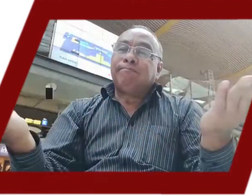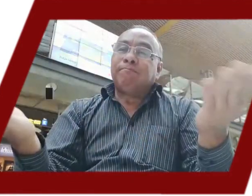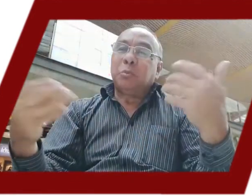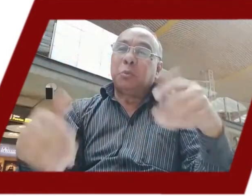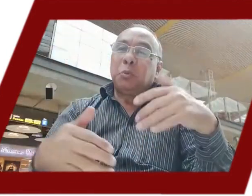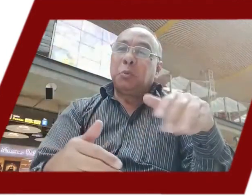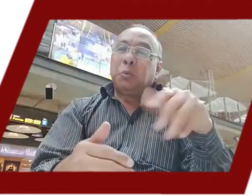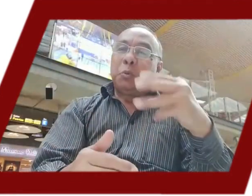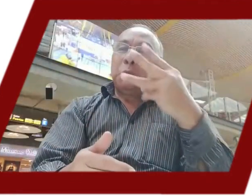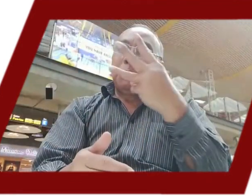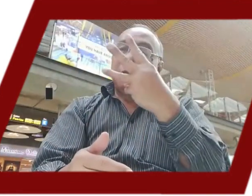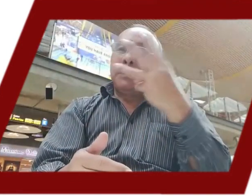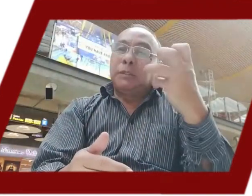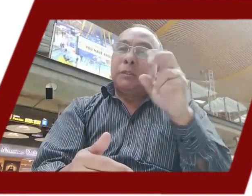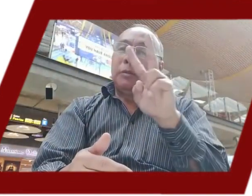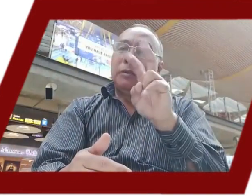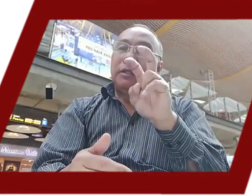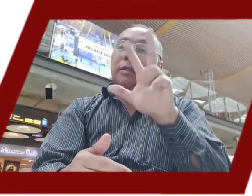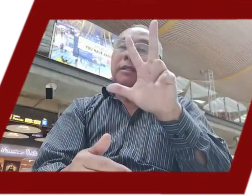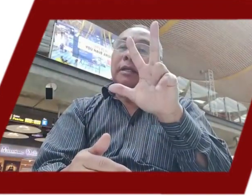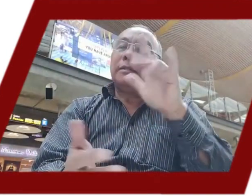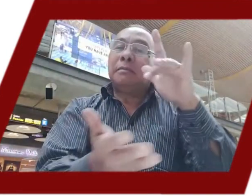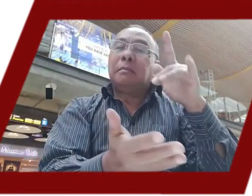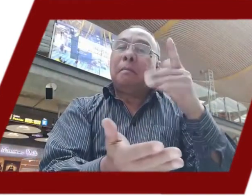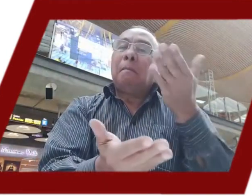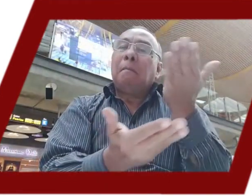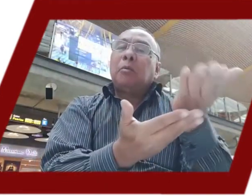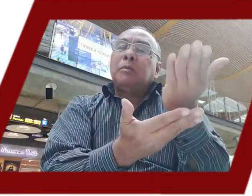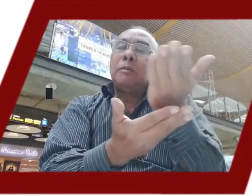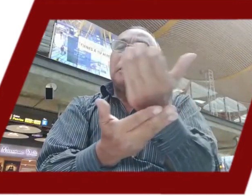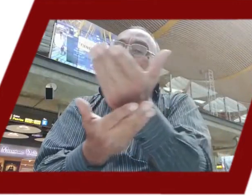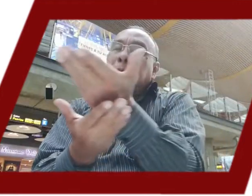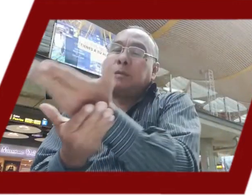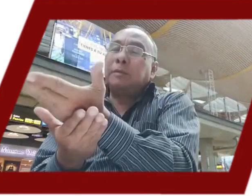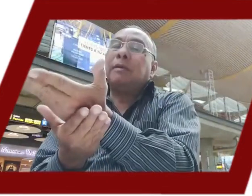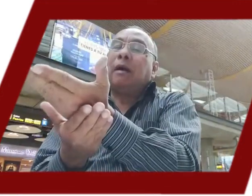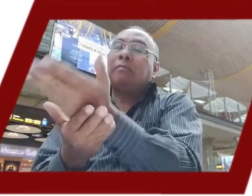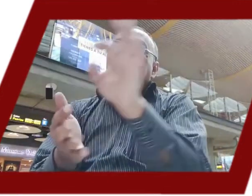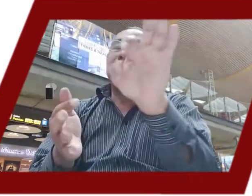innovadoras de diferentes partes del mundo a los premios Zero Project.